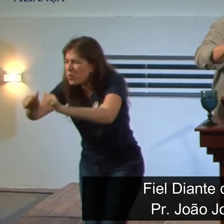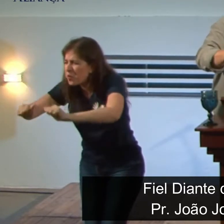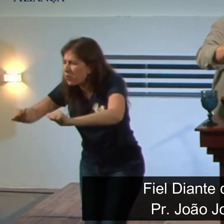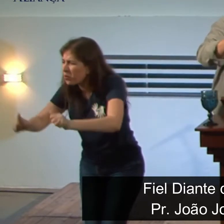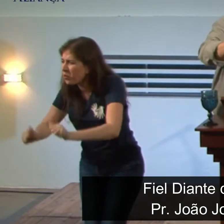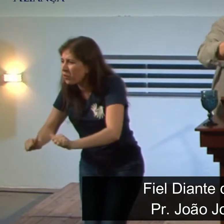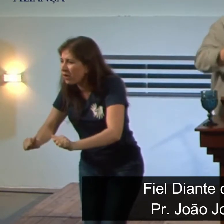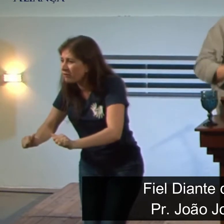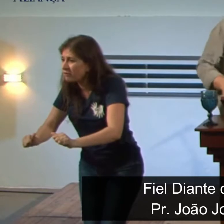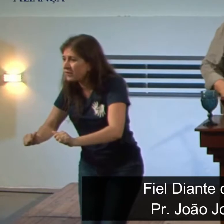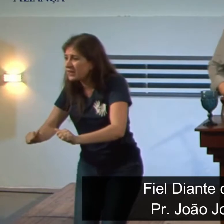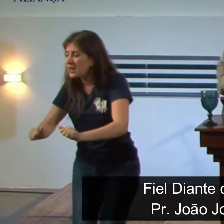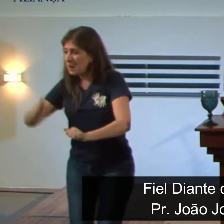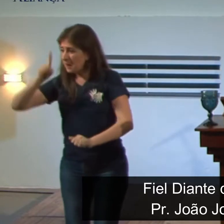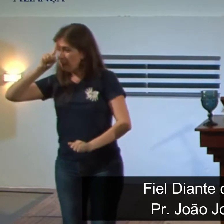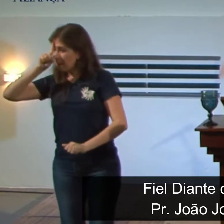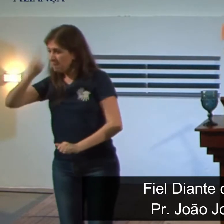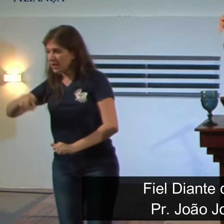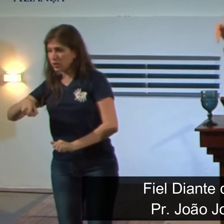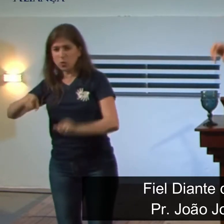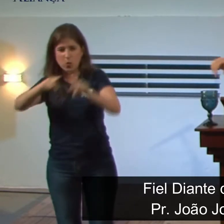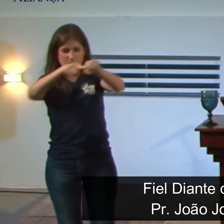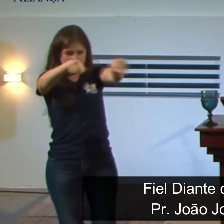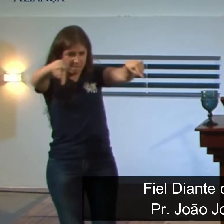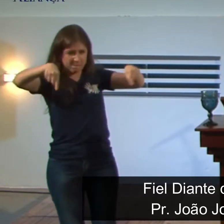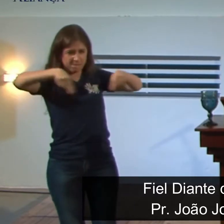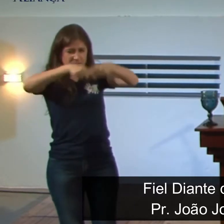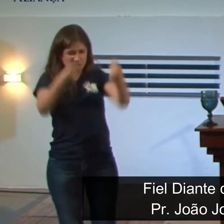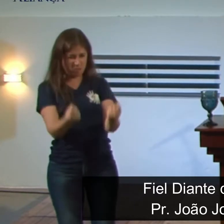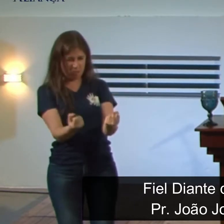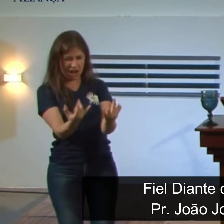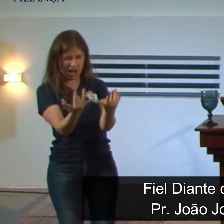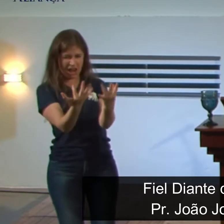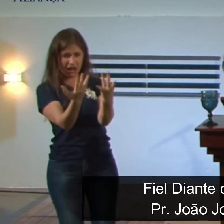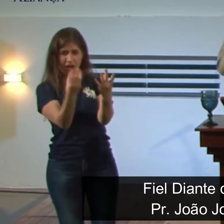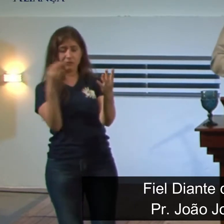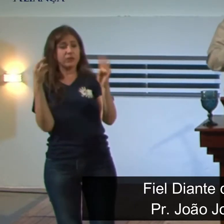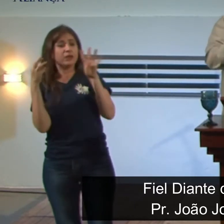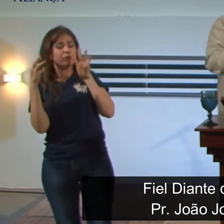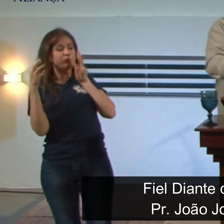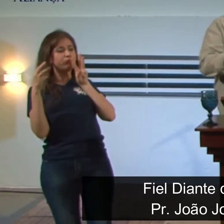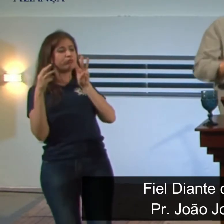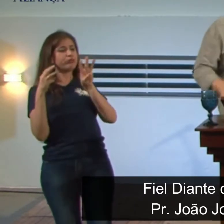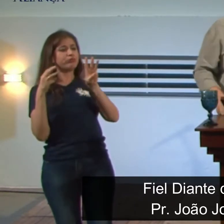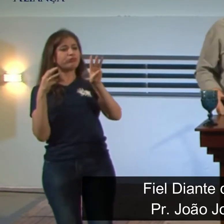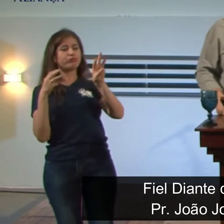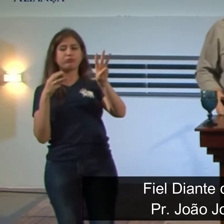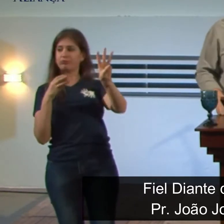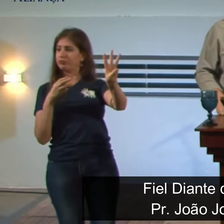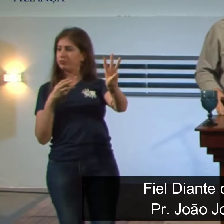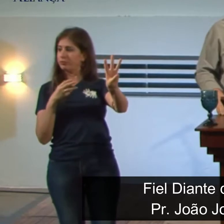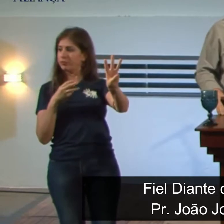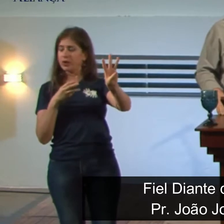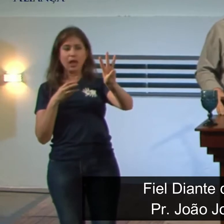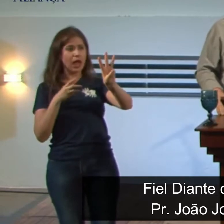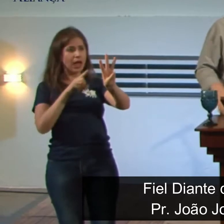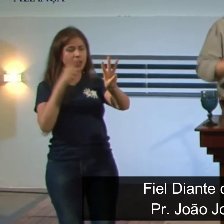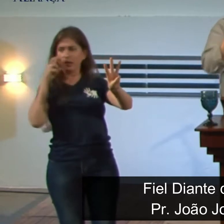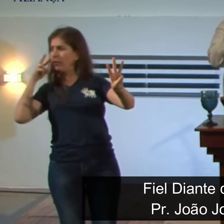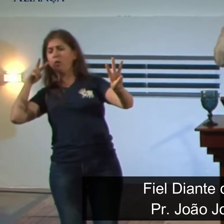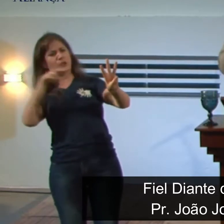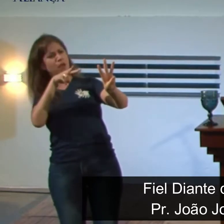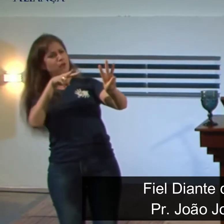lançados na fornalha e não sofreram mal nenhum. Capítulo 3 do livro. Então, não foi só essa prova de fé que eles passaram.